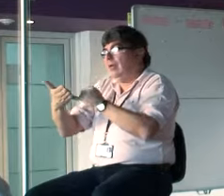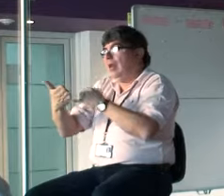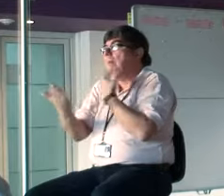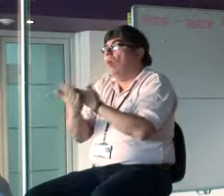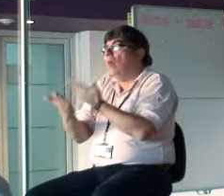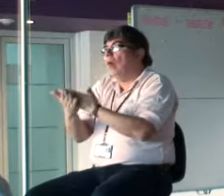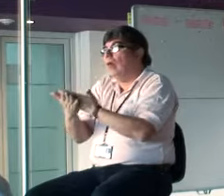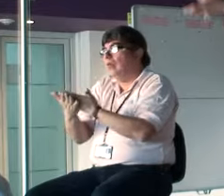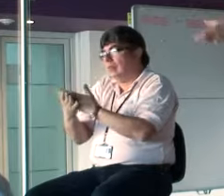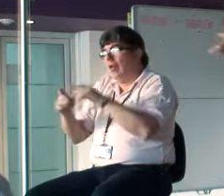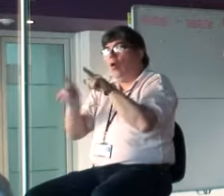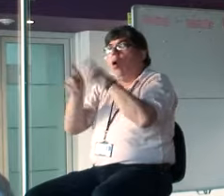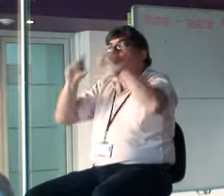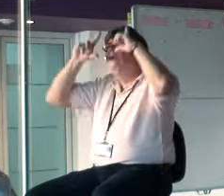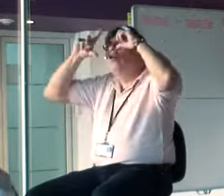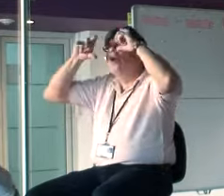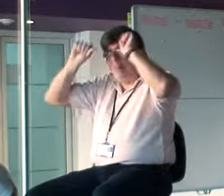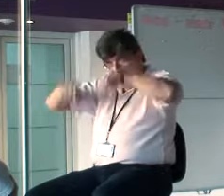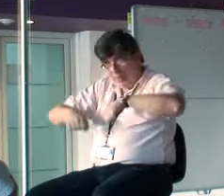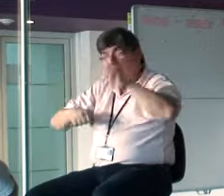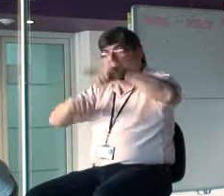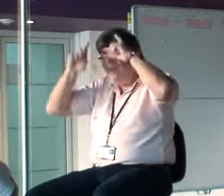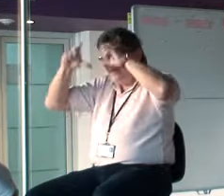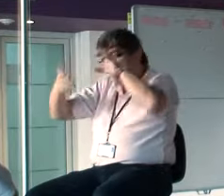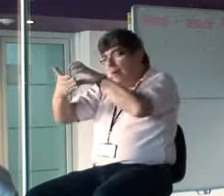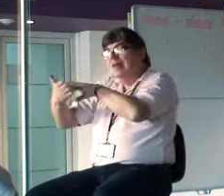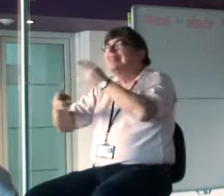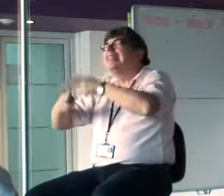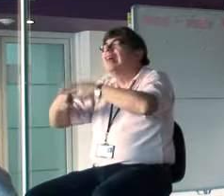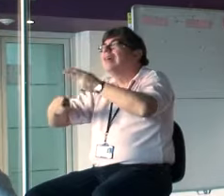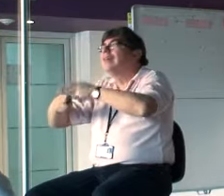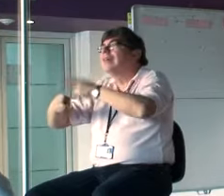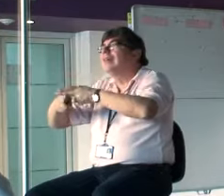con fotografías, y a eso le llamaremos un storyboard.